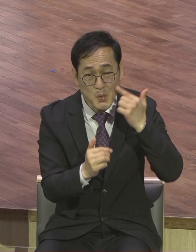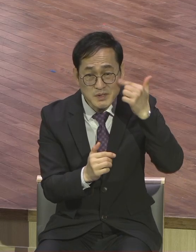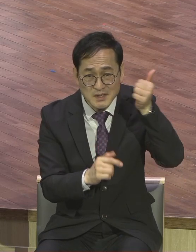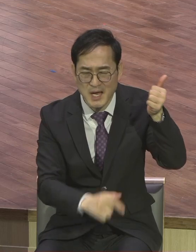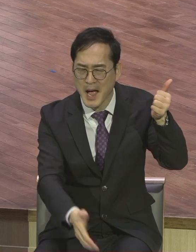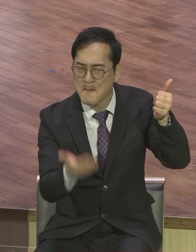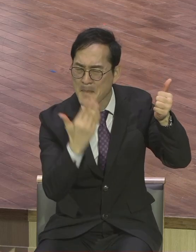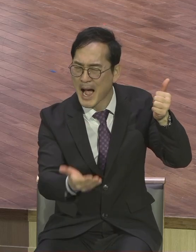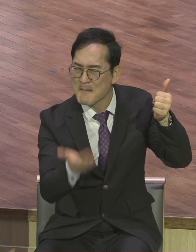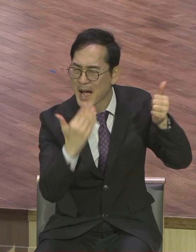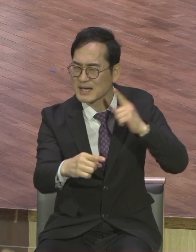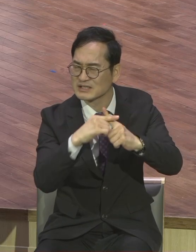수 있다.